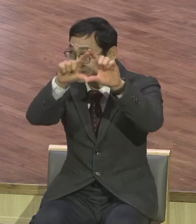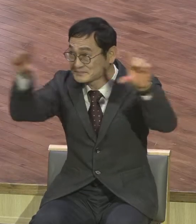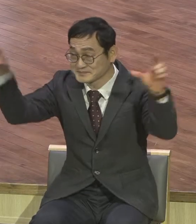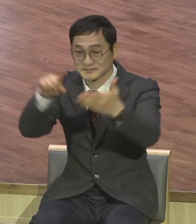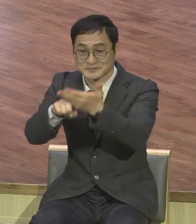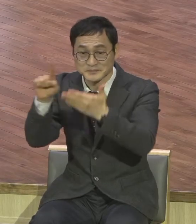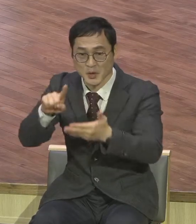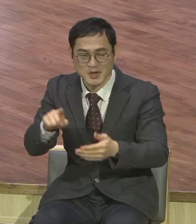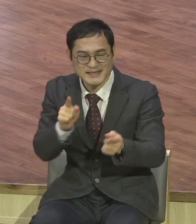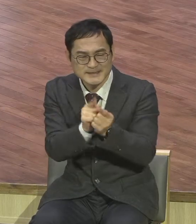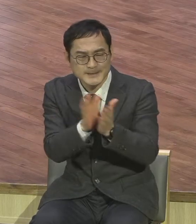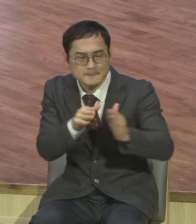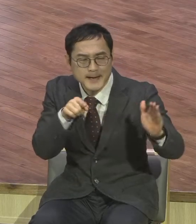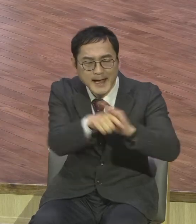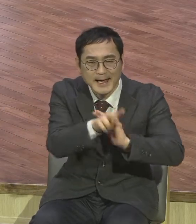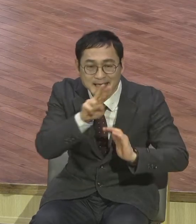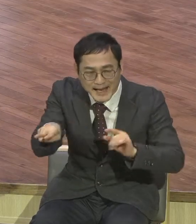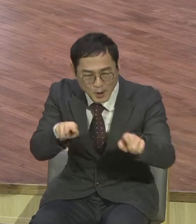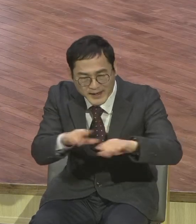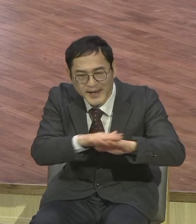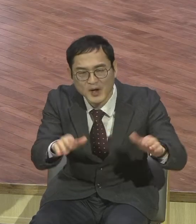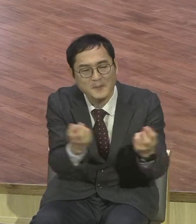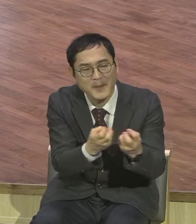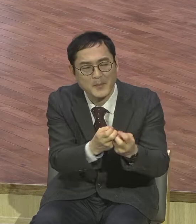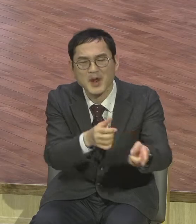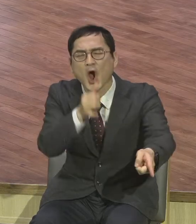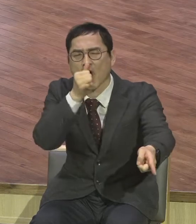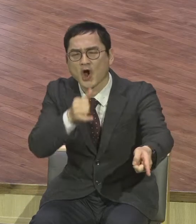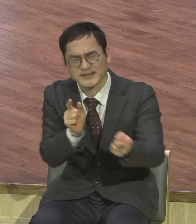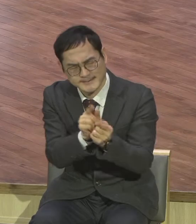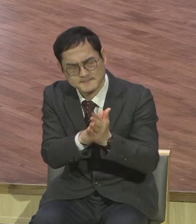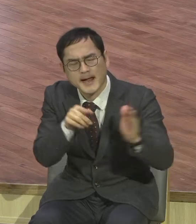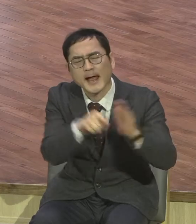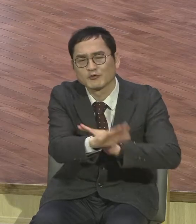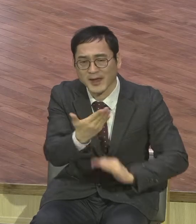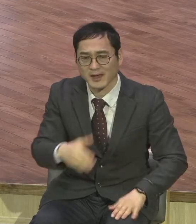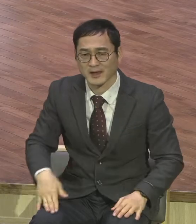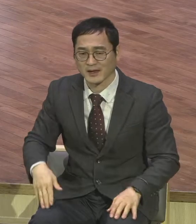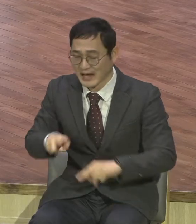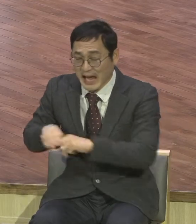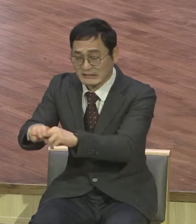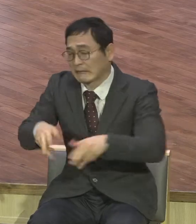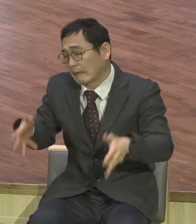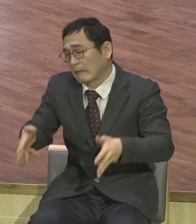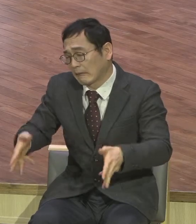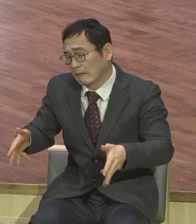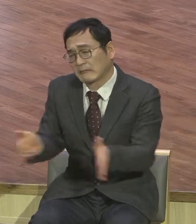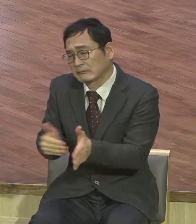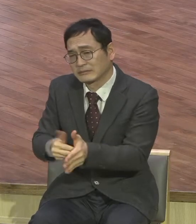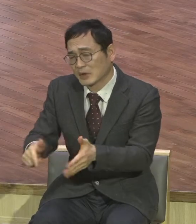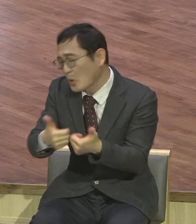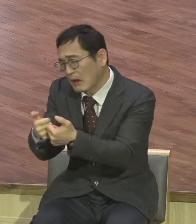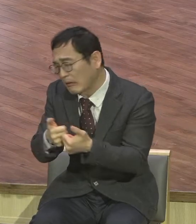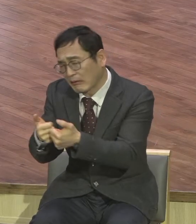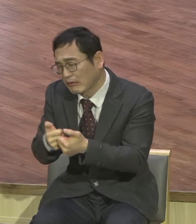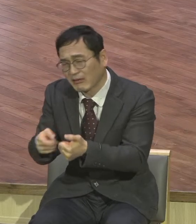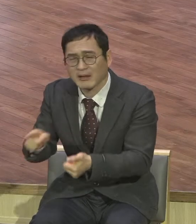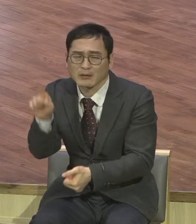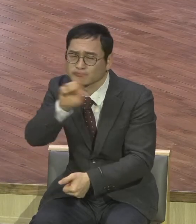세상의 기업들도 앉아 있지 말고 커피 마시고 앉아 주저주저 회의하지 말고 나가라. 현장 가서 회의를 하더라도 현장 가서